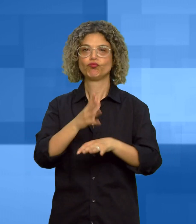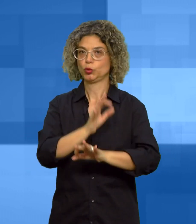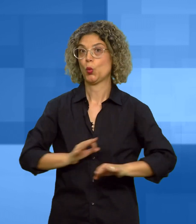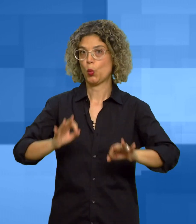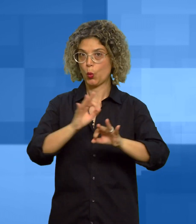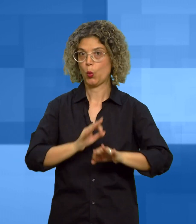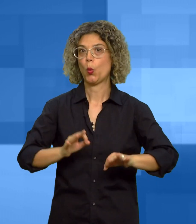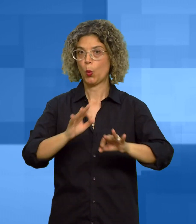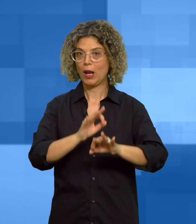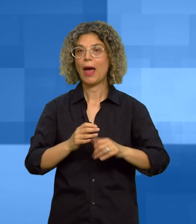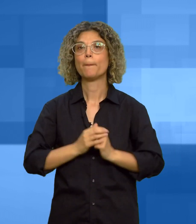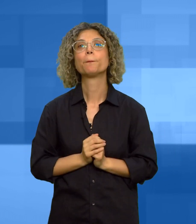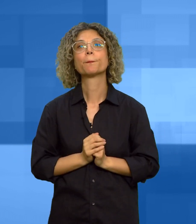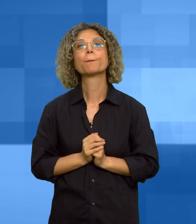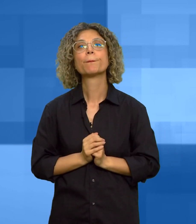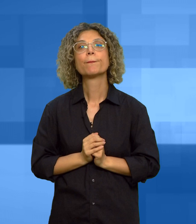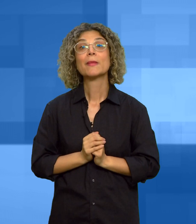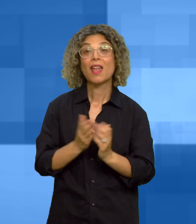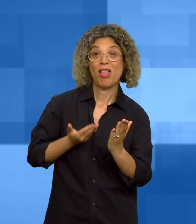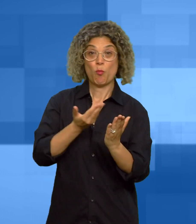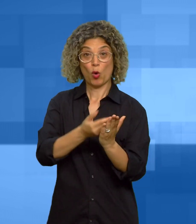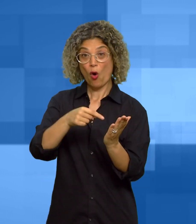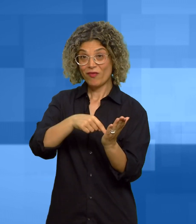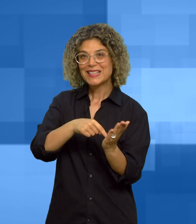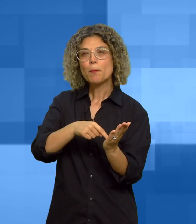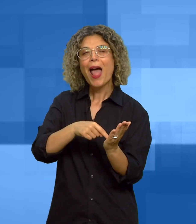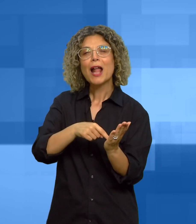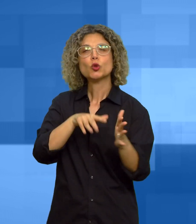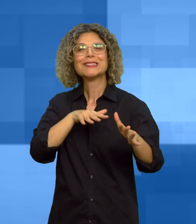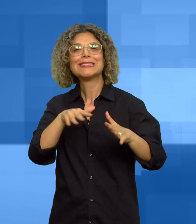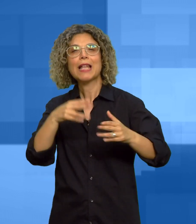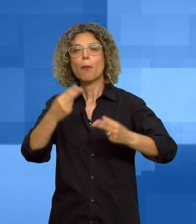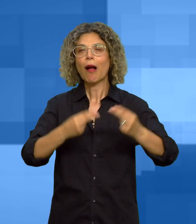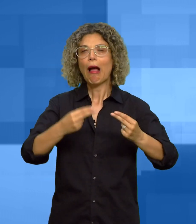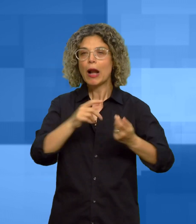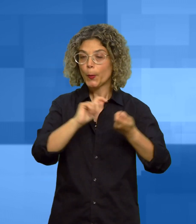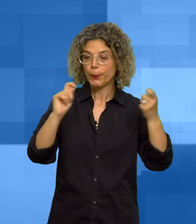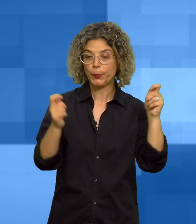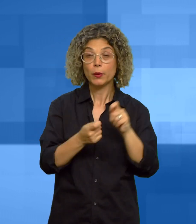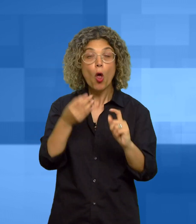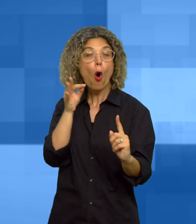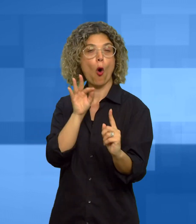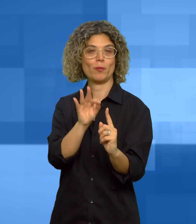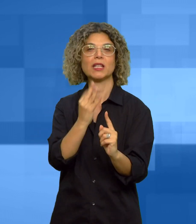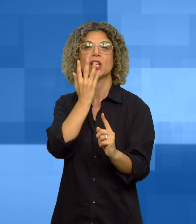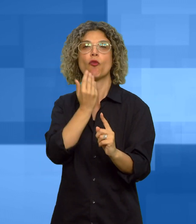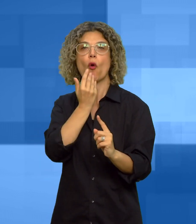'età è stato inoltre modificato il sistema di calcolo al fine di incrementare l